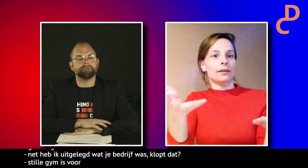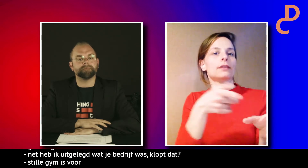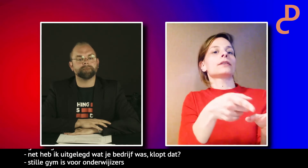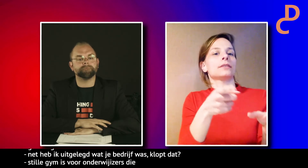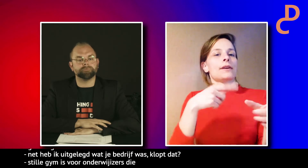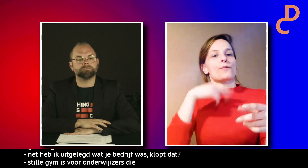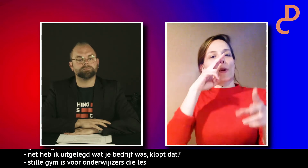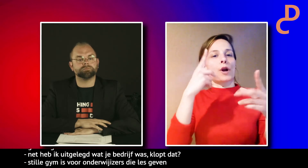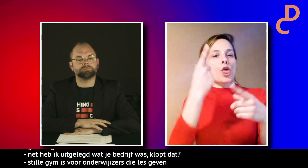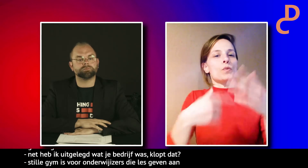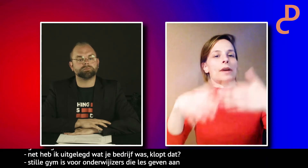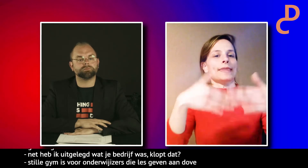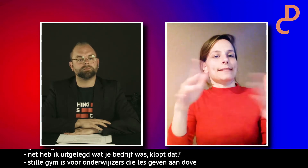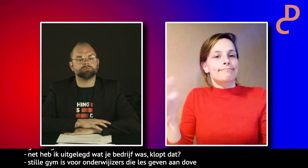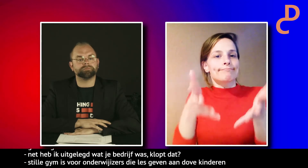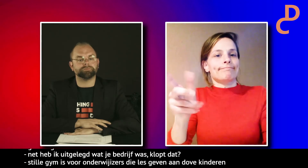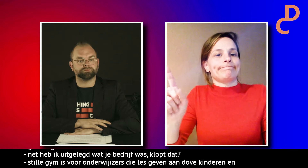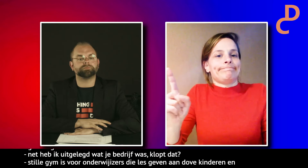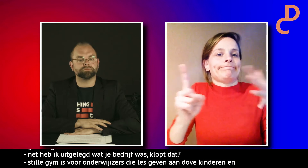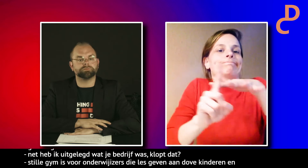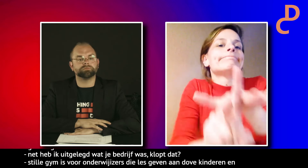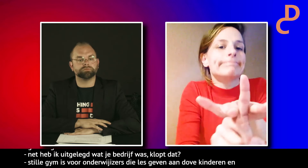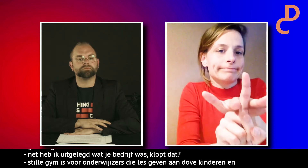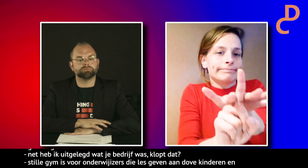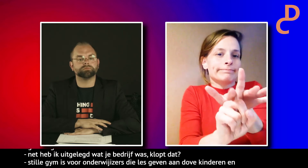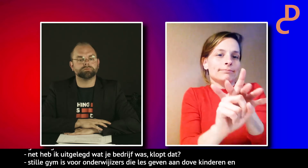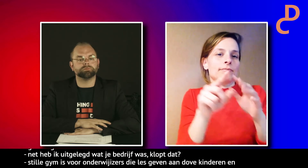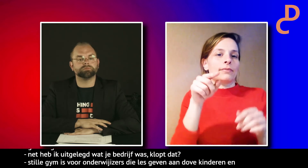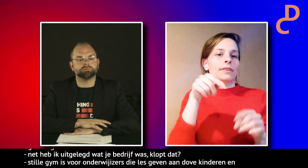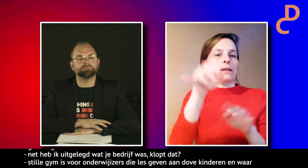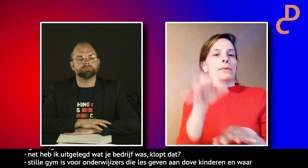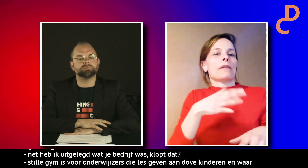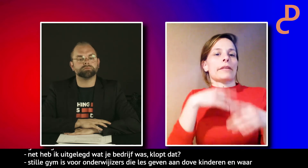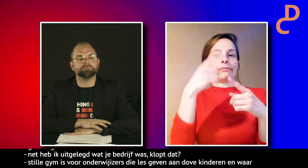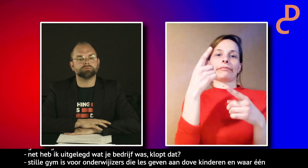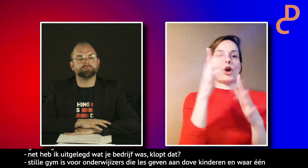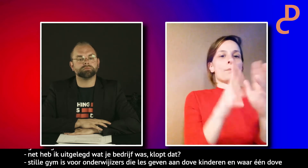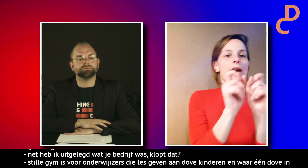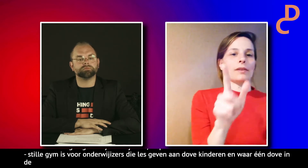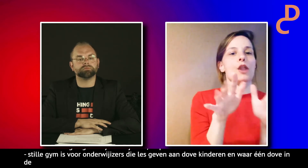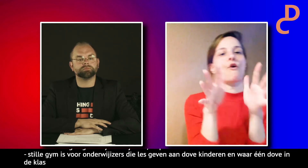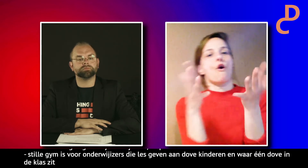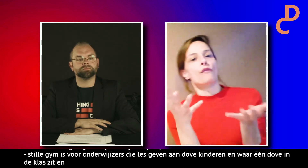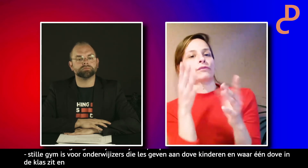En waar de rest... Waar één dove in de klas zit en de rest horend. Dus